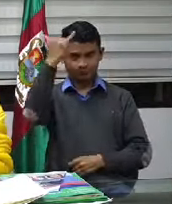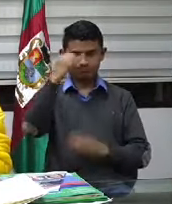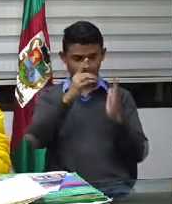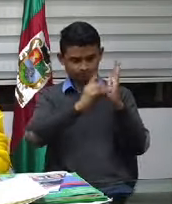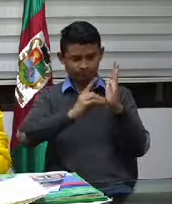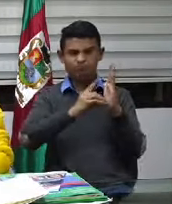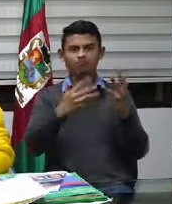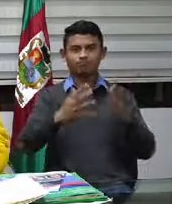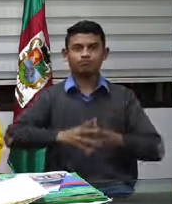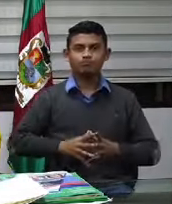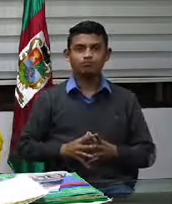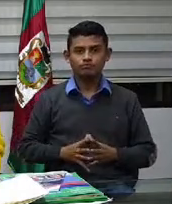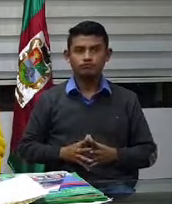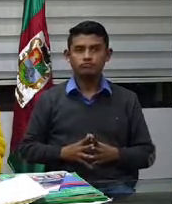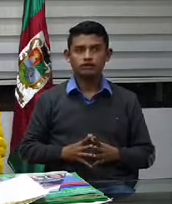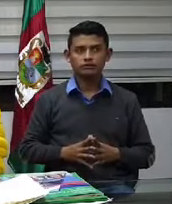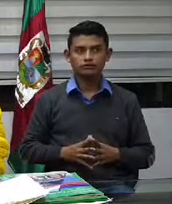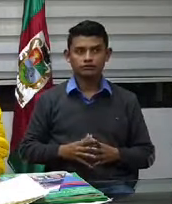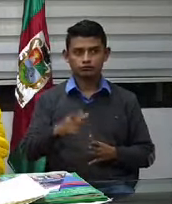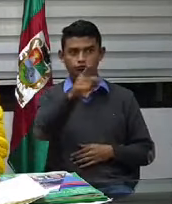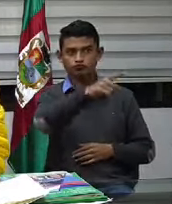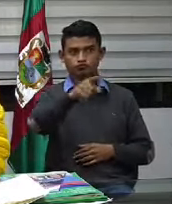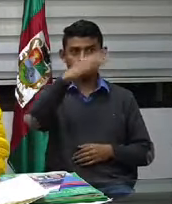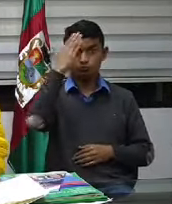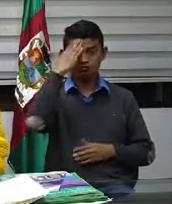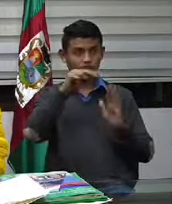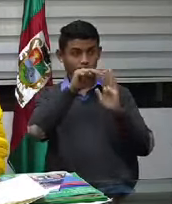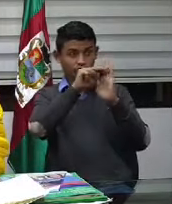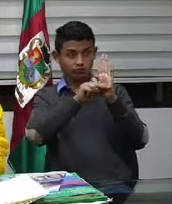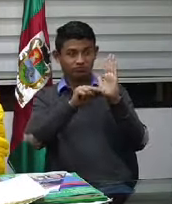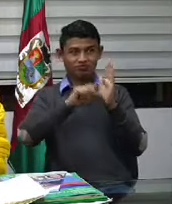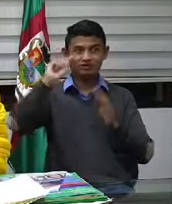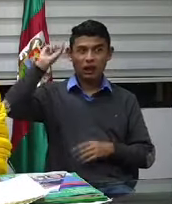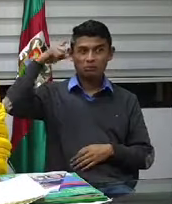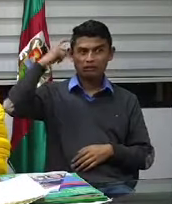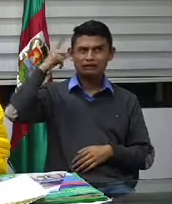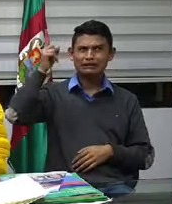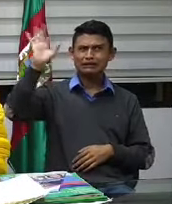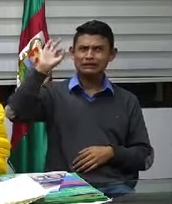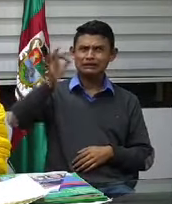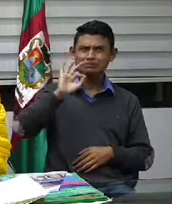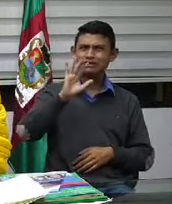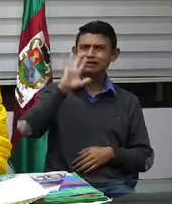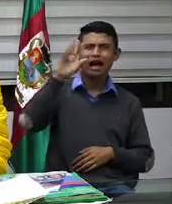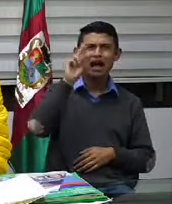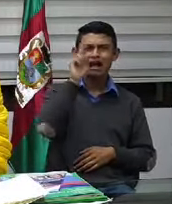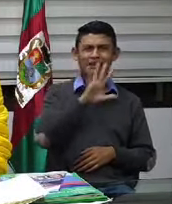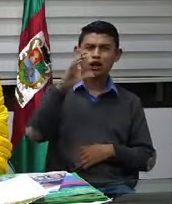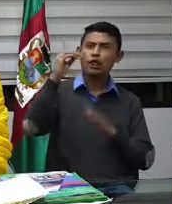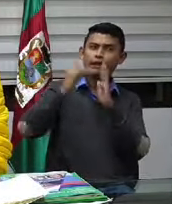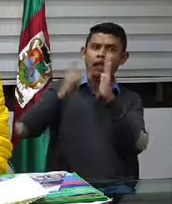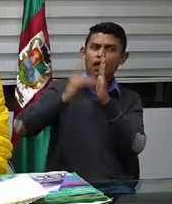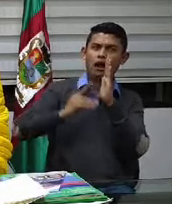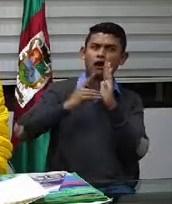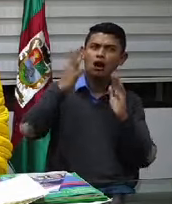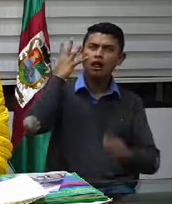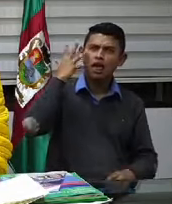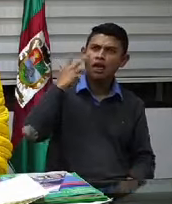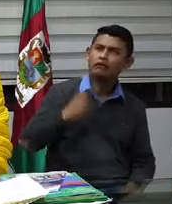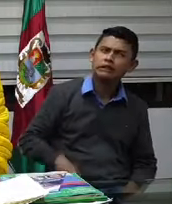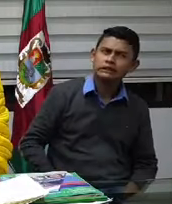Desde el punto de vista de la normatividad, saben ustedes que el Gobierno Nacional casi todos los días saca un decreto, ahorita sacó hace poco el decreto legislativo